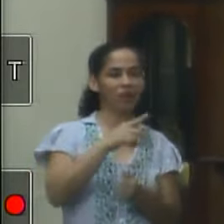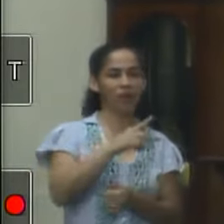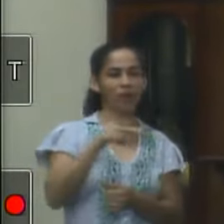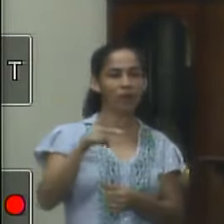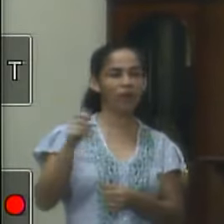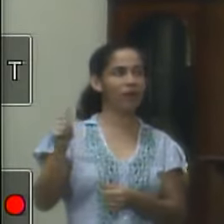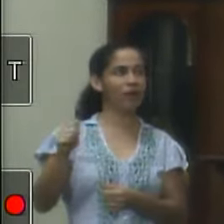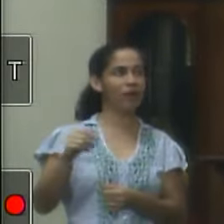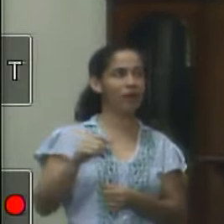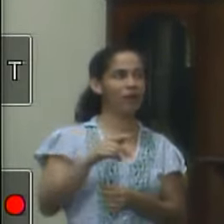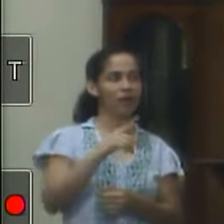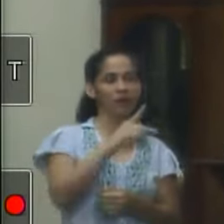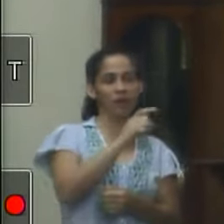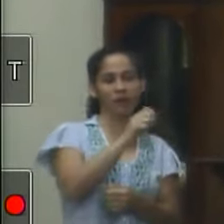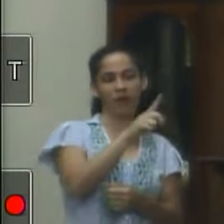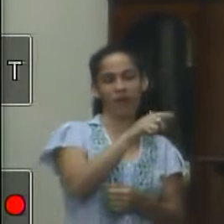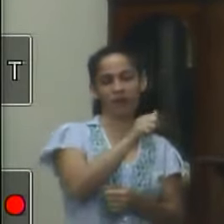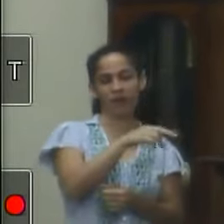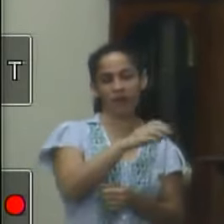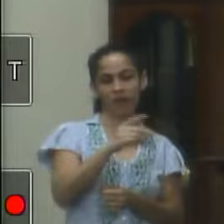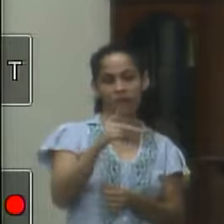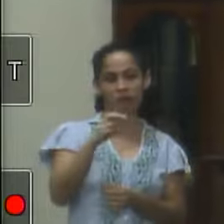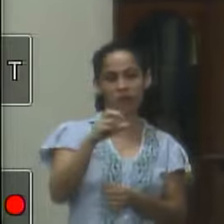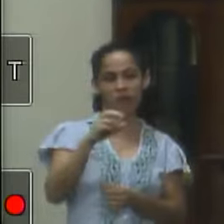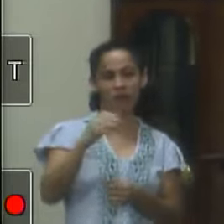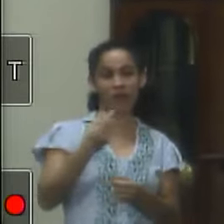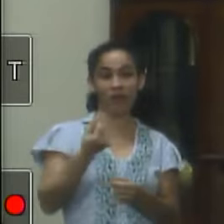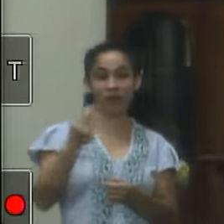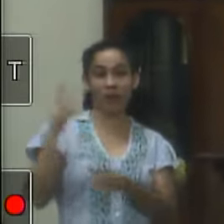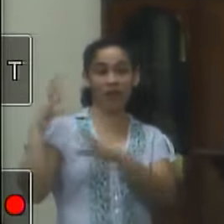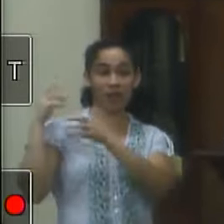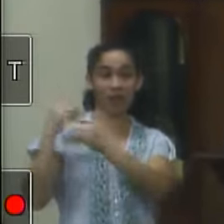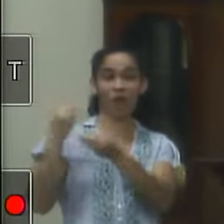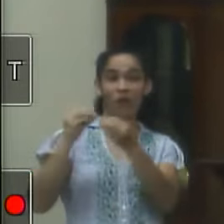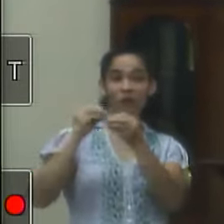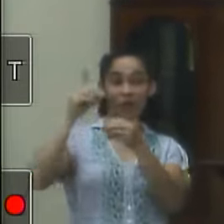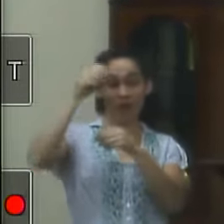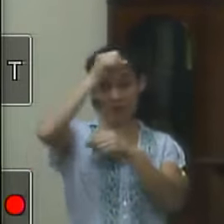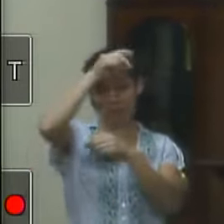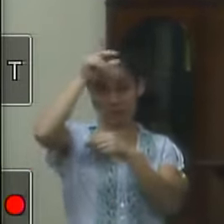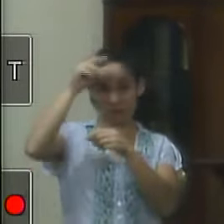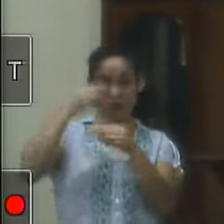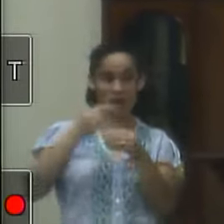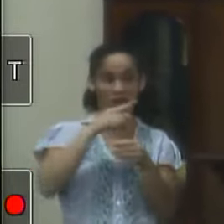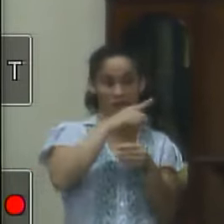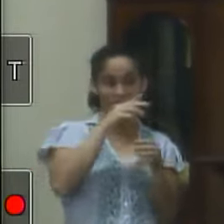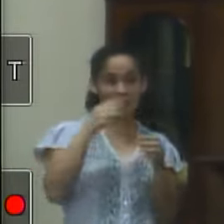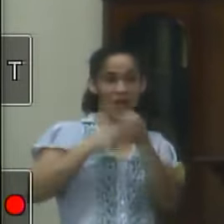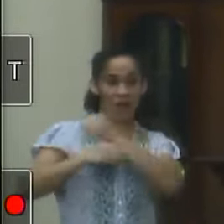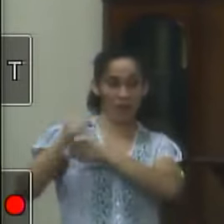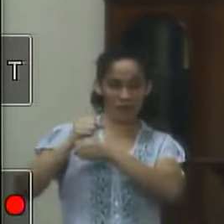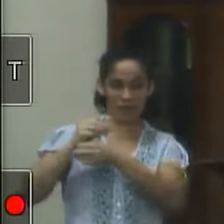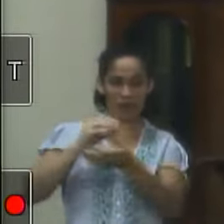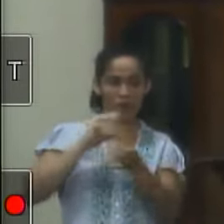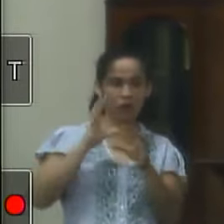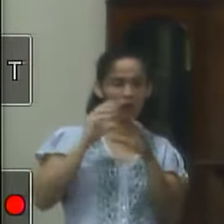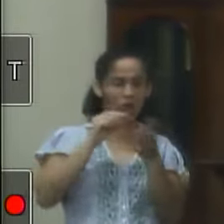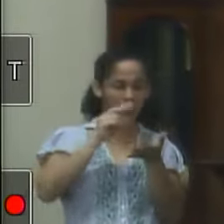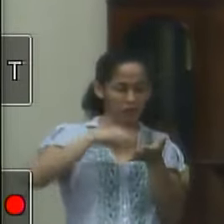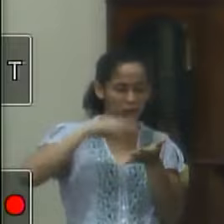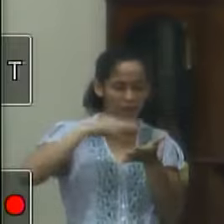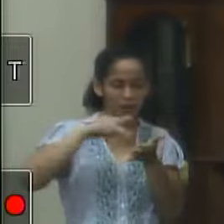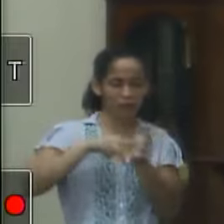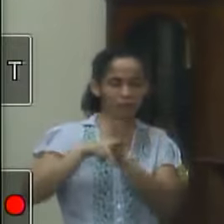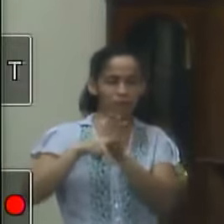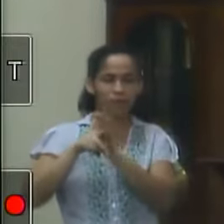que é o plano plurianual que é a dotação orçamentária que é o caminho a ser seguido pelo poder público pelos próximos 4 anos e esse é um dos